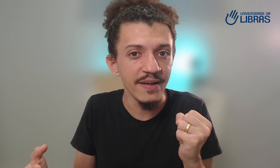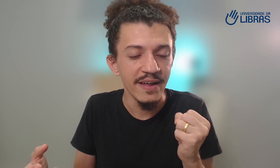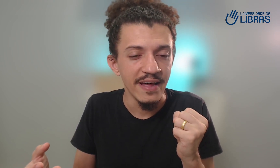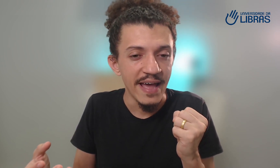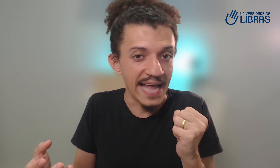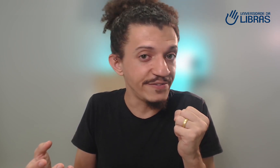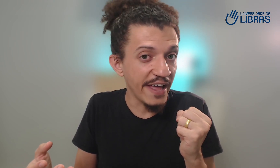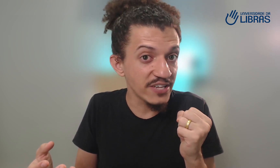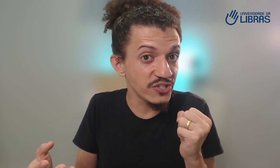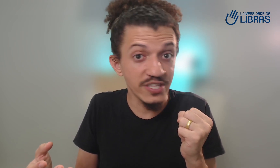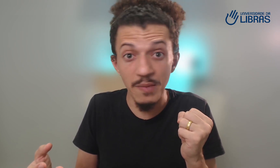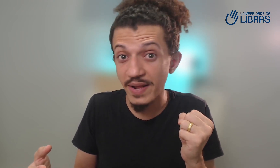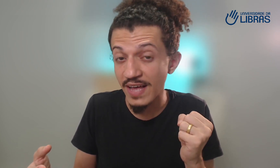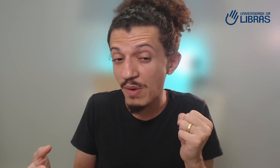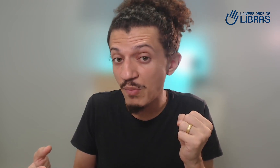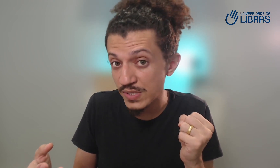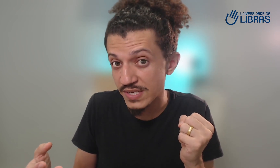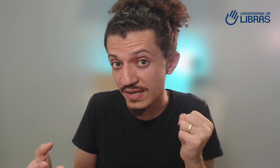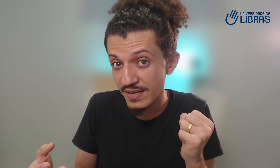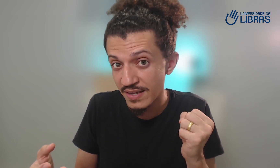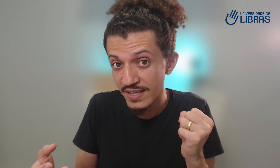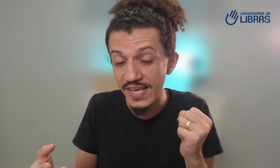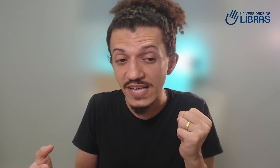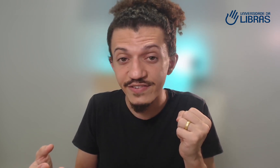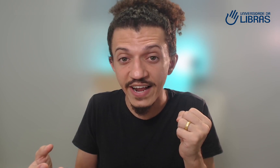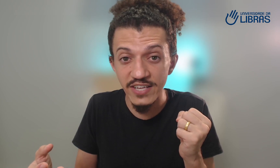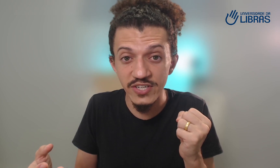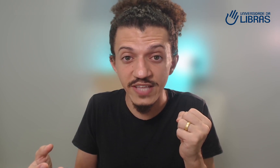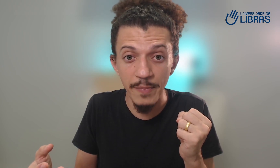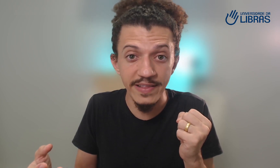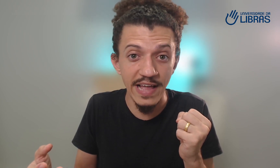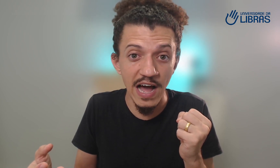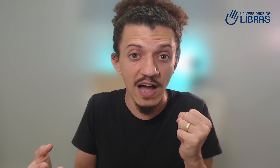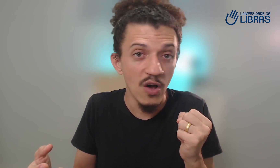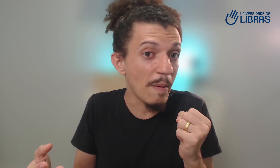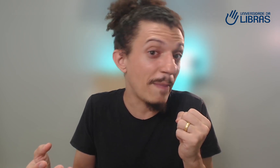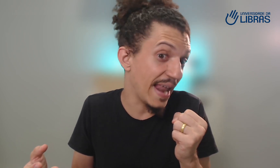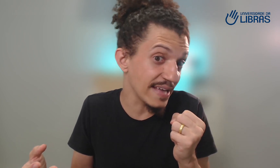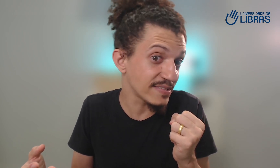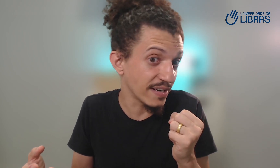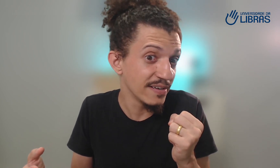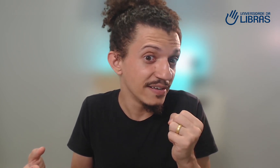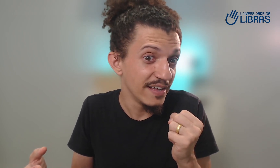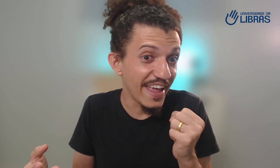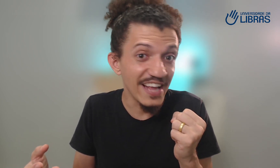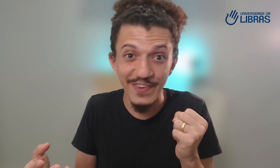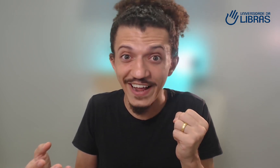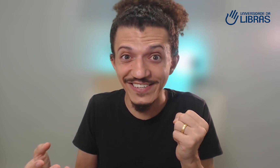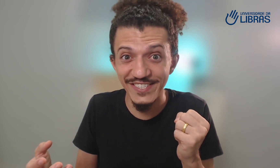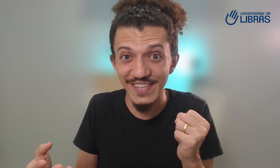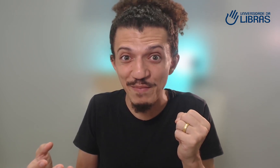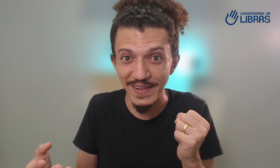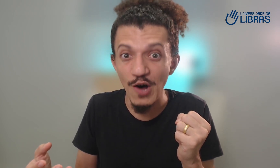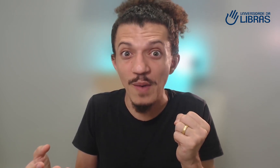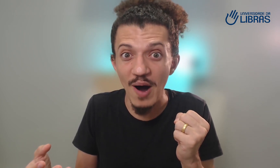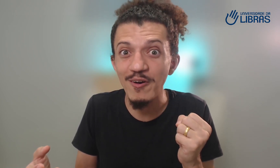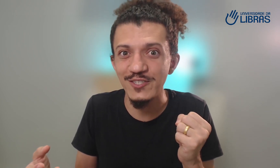é diferente de interpretar uma música, que é diferente de interpretar uma palestra, que é diferente de interpretar uma aula de